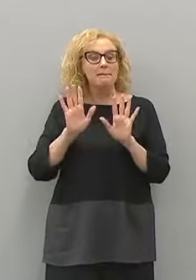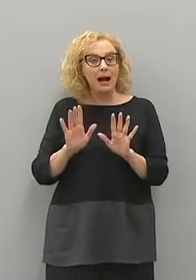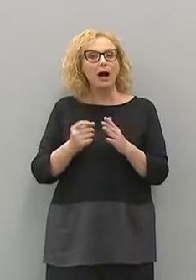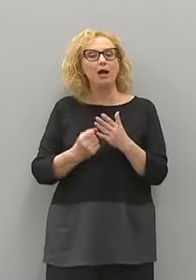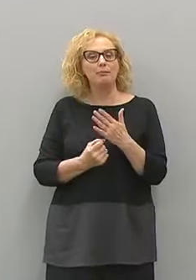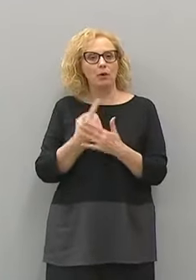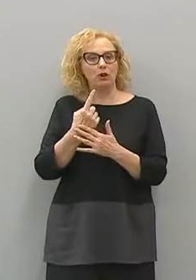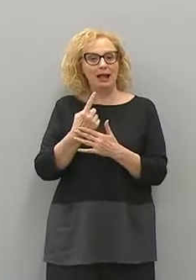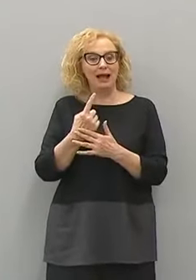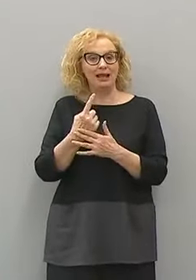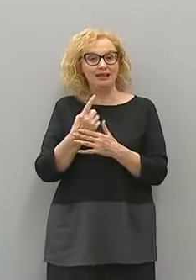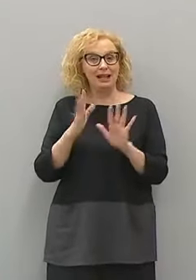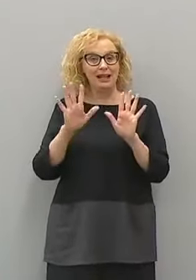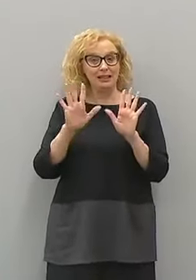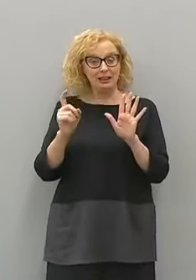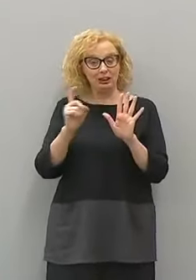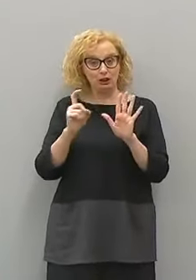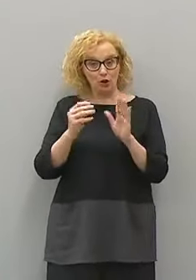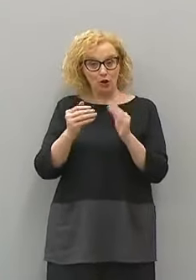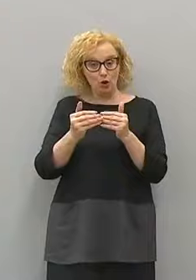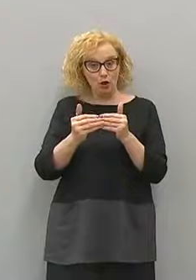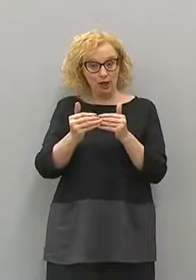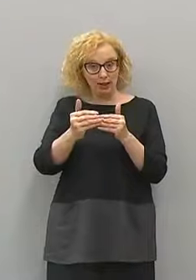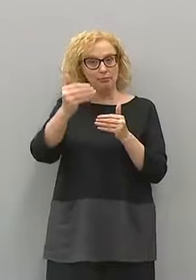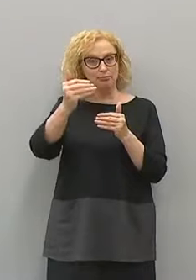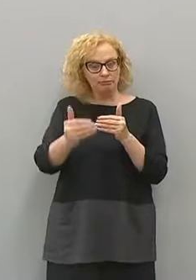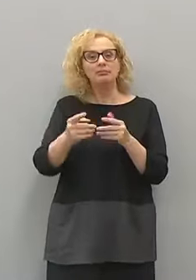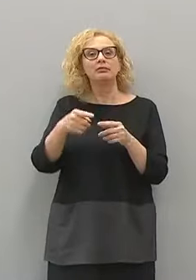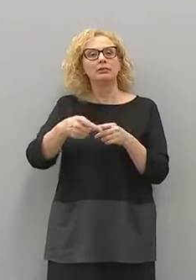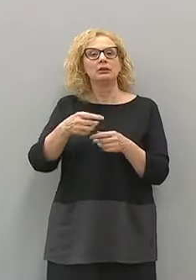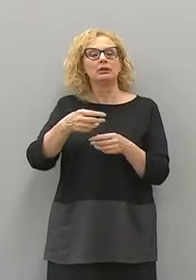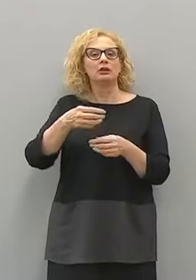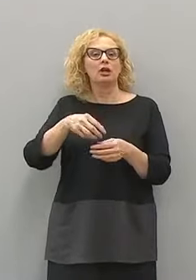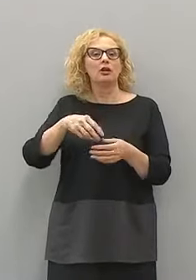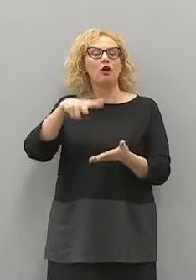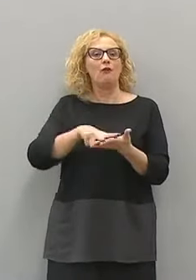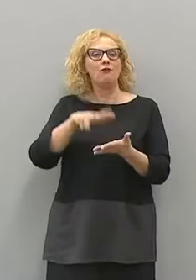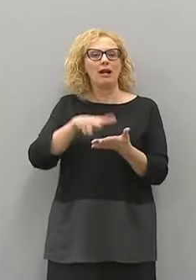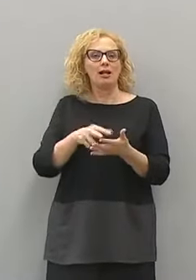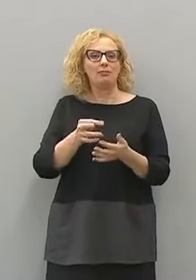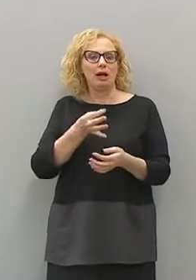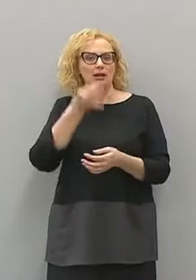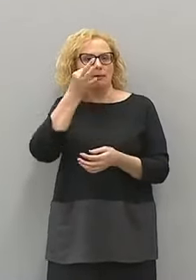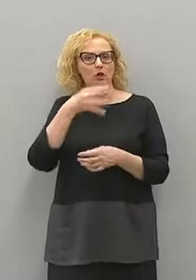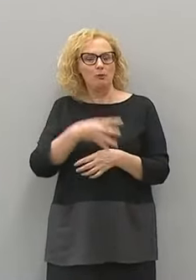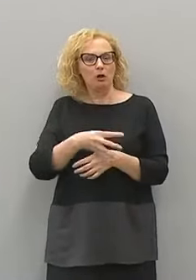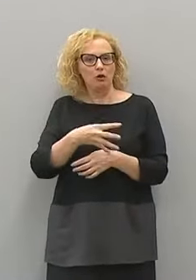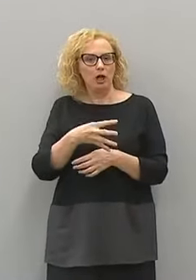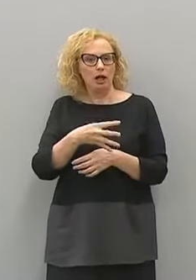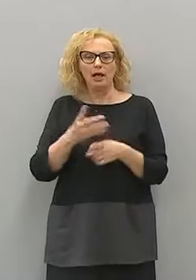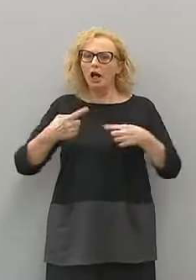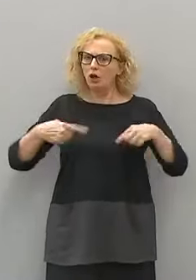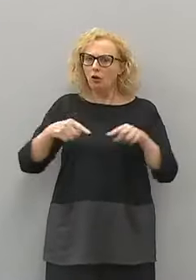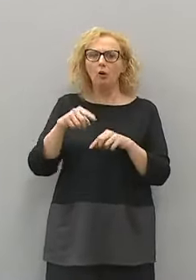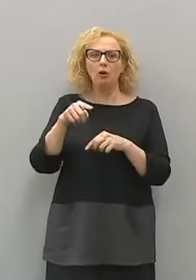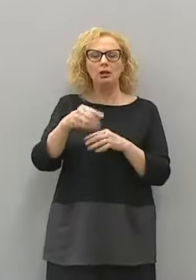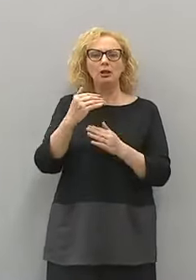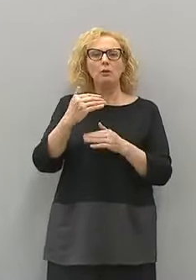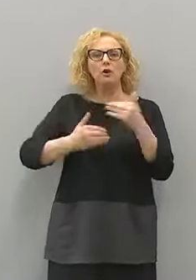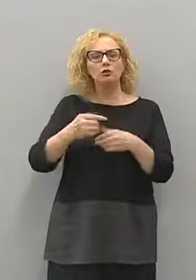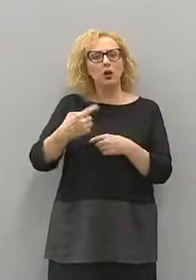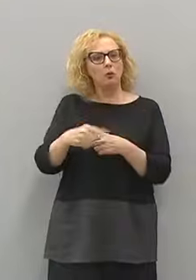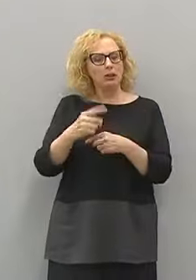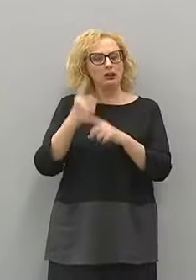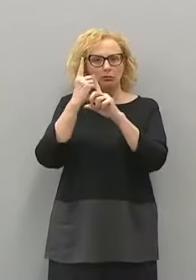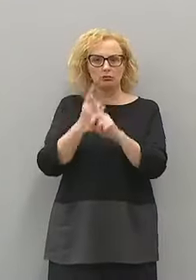alla decima giornata fare una conferma comolecolare che è la procedura che noi abbiamo messo in atto, ma